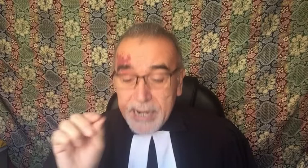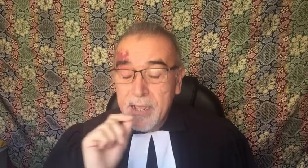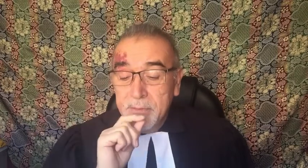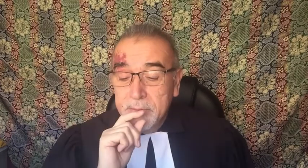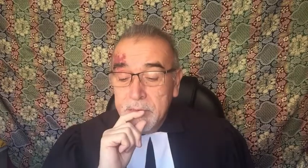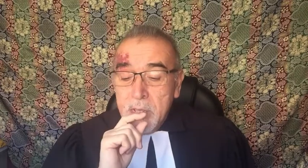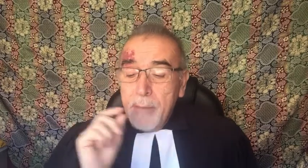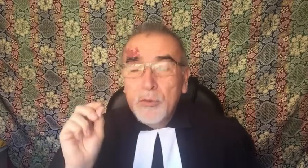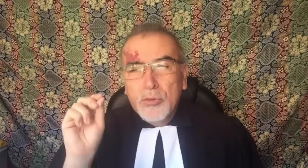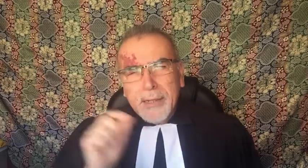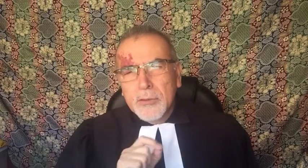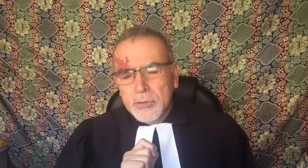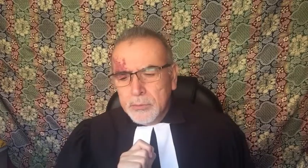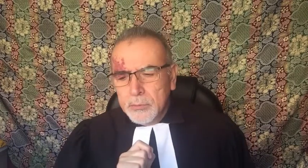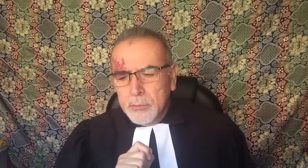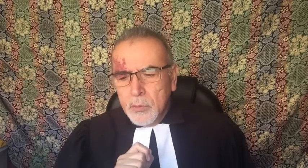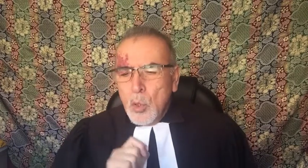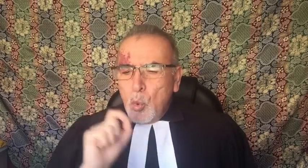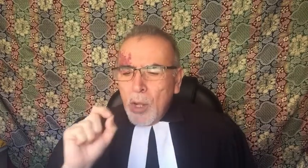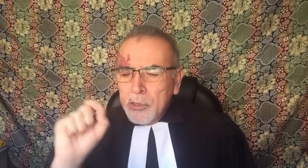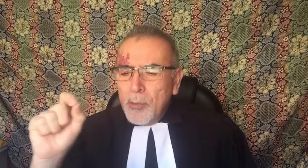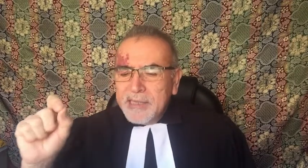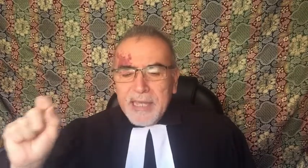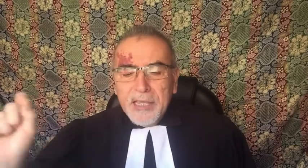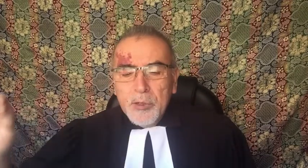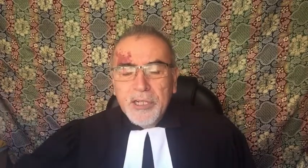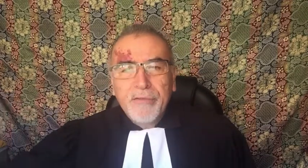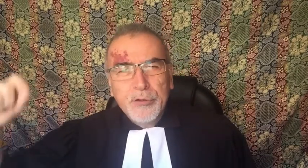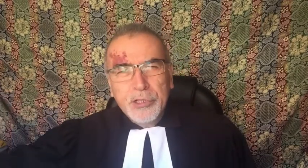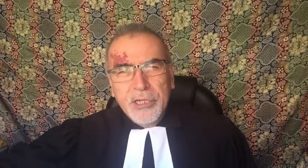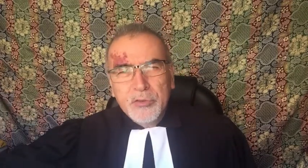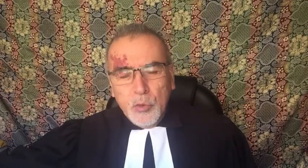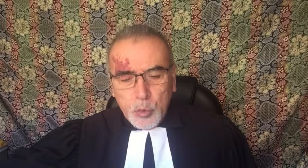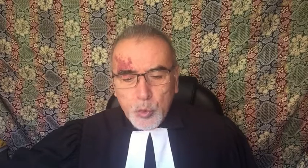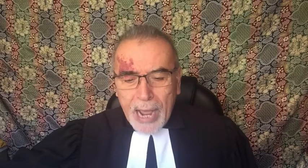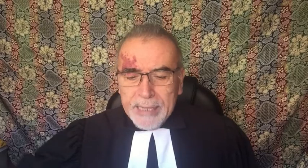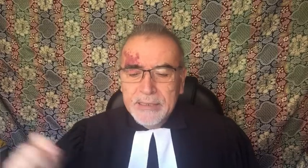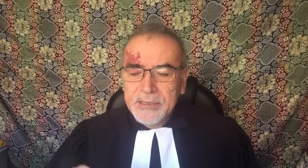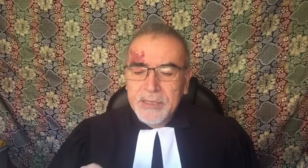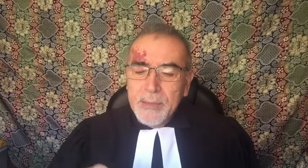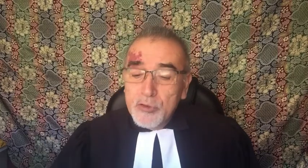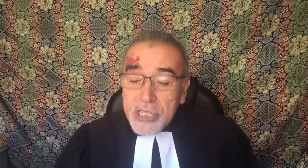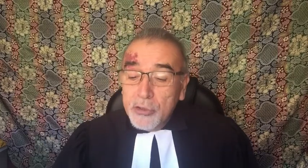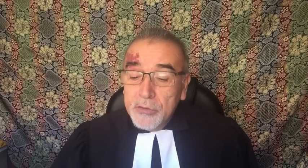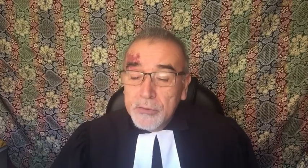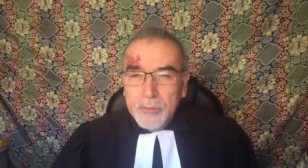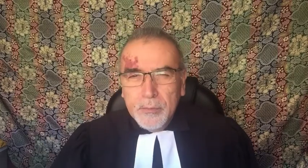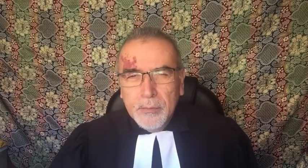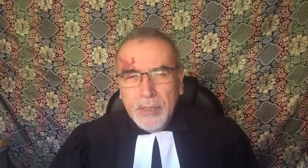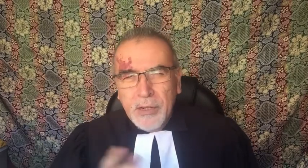a preguntarnos cuánto más allá de nuestras fronteras culturales hemos ido a través de